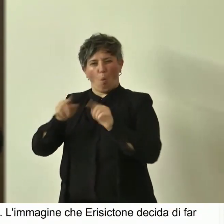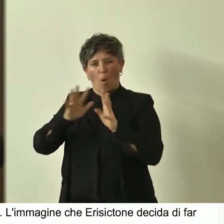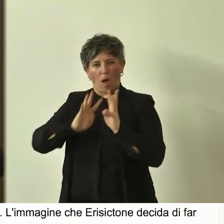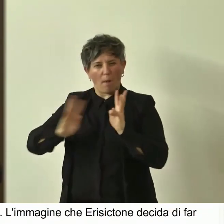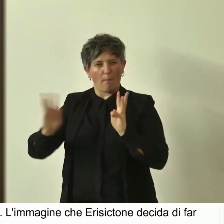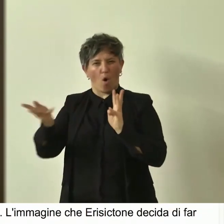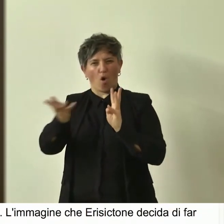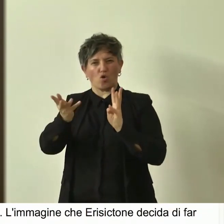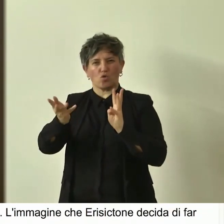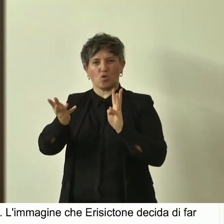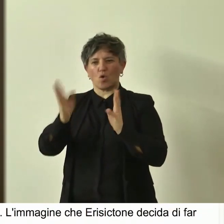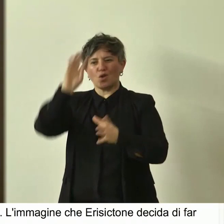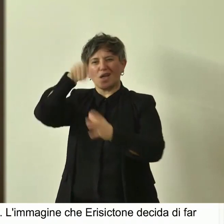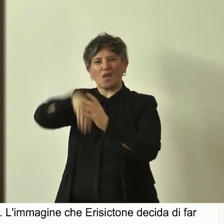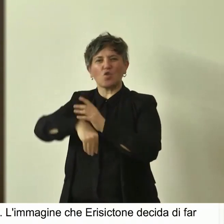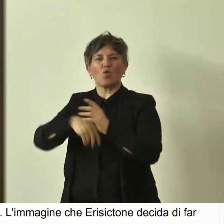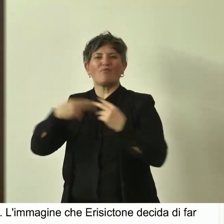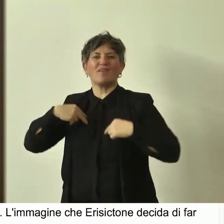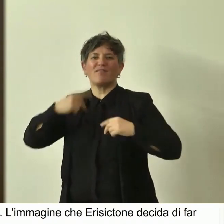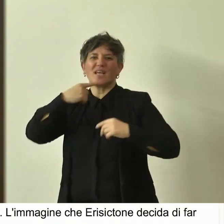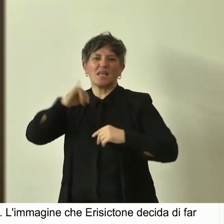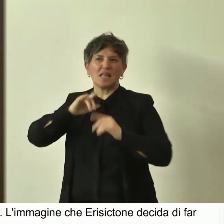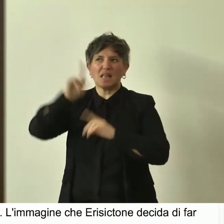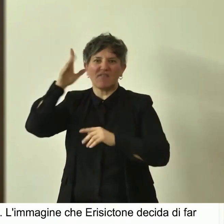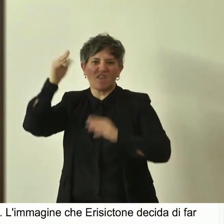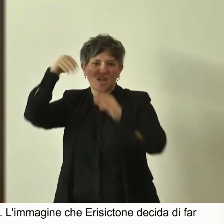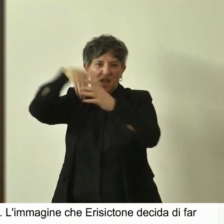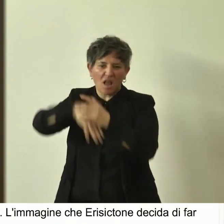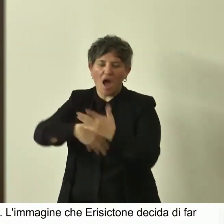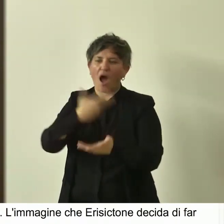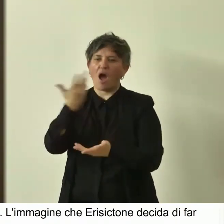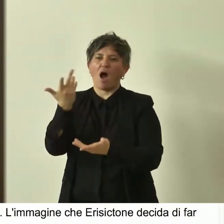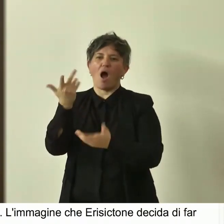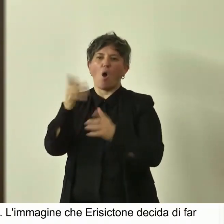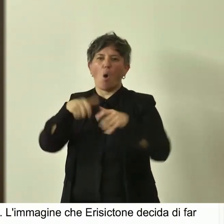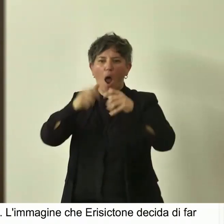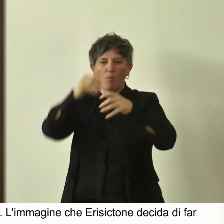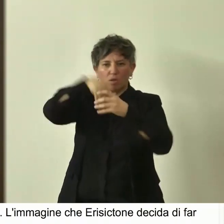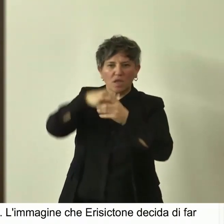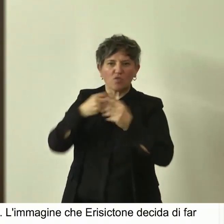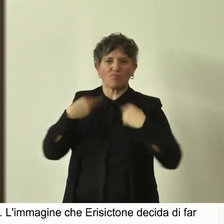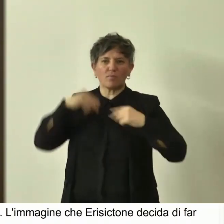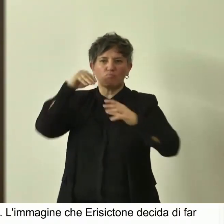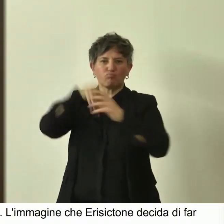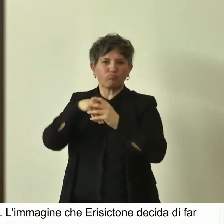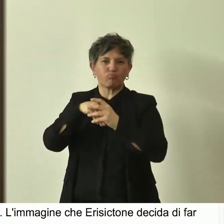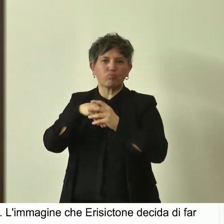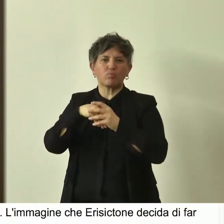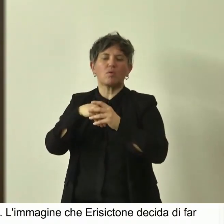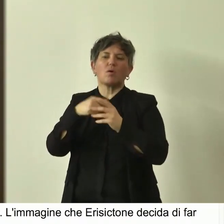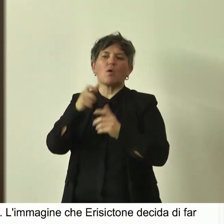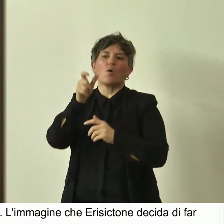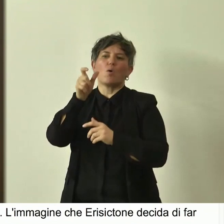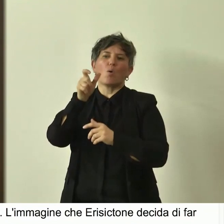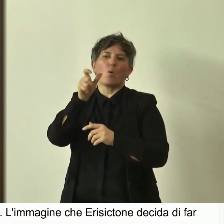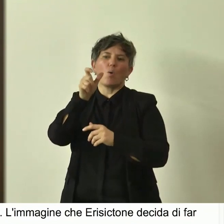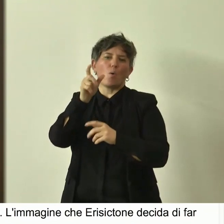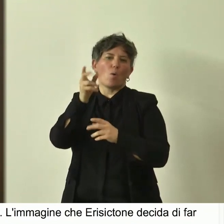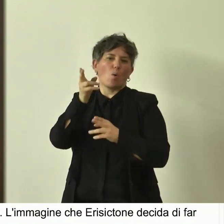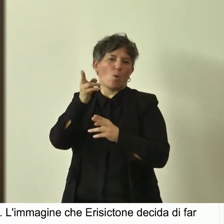intorno o addirittura dentro gli alberi e quelle che vivevano dentro gli alberi e gli amadriadi morivano con la morte dell'albero.